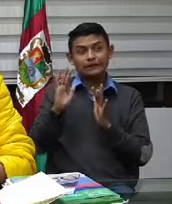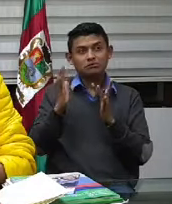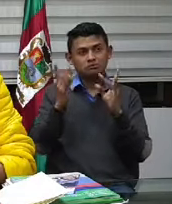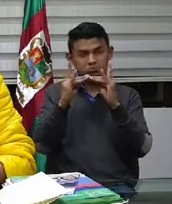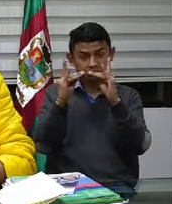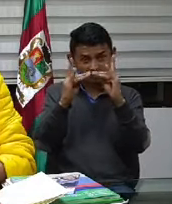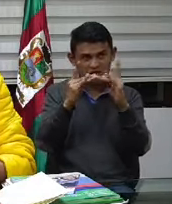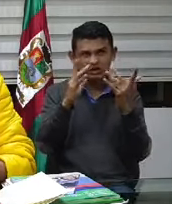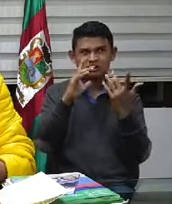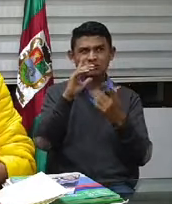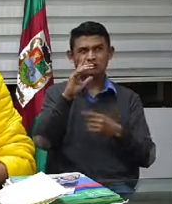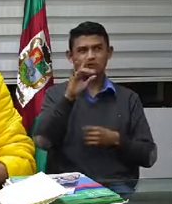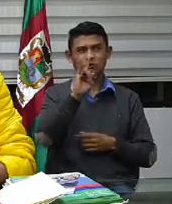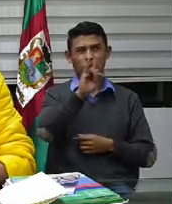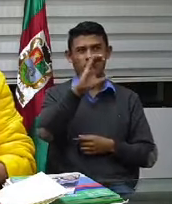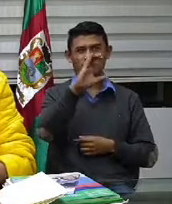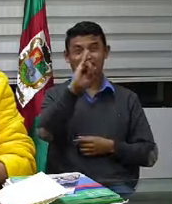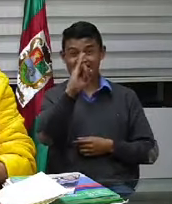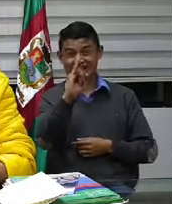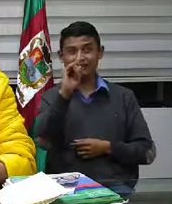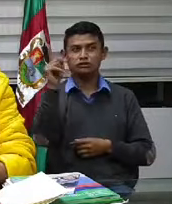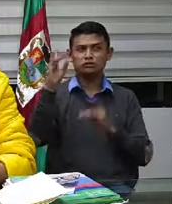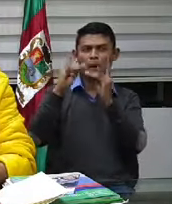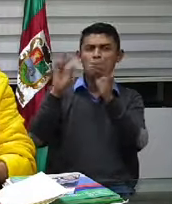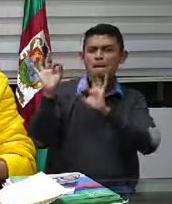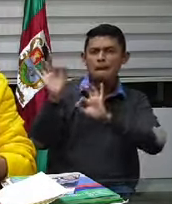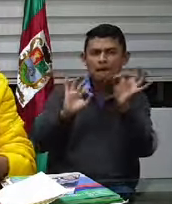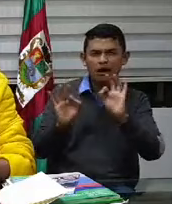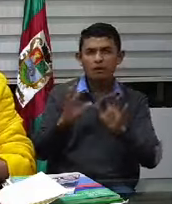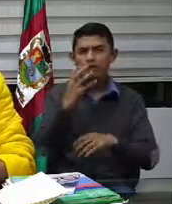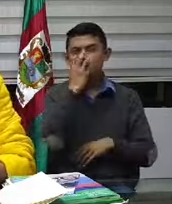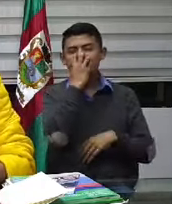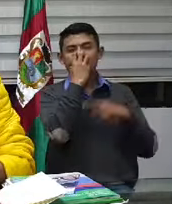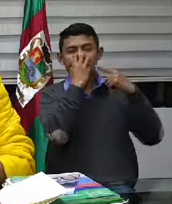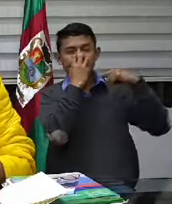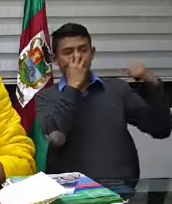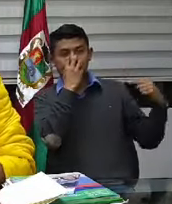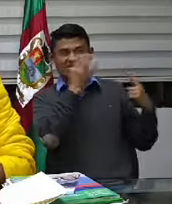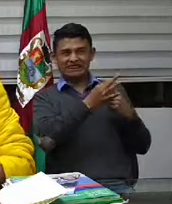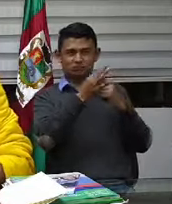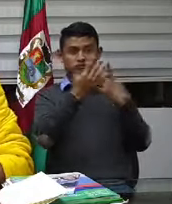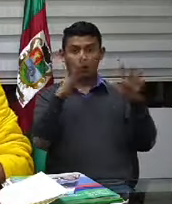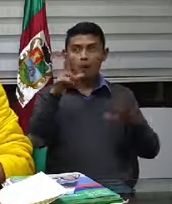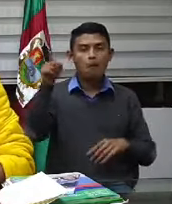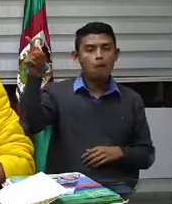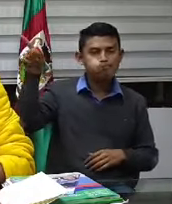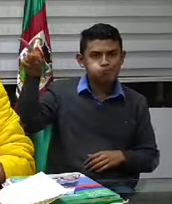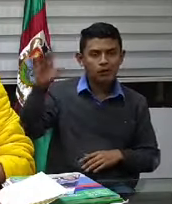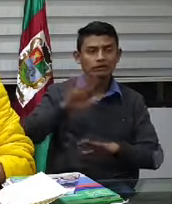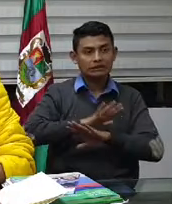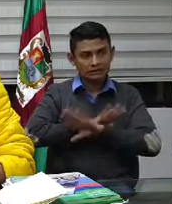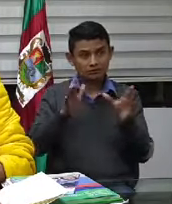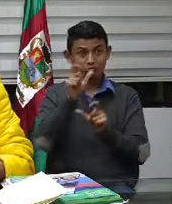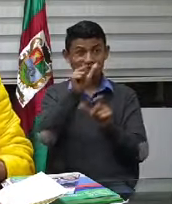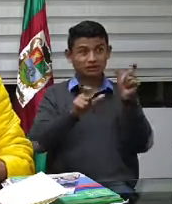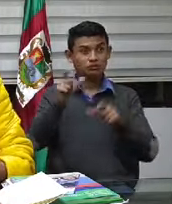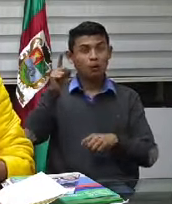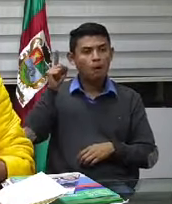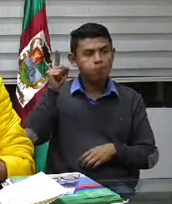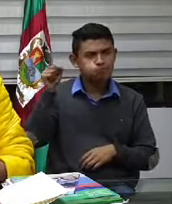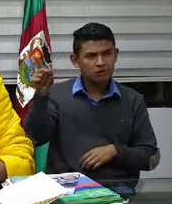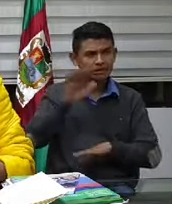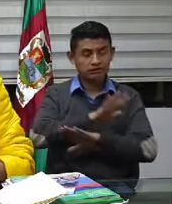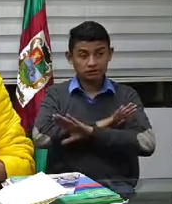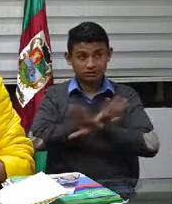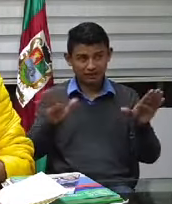intensivo disponibles tenemos ventiladores disponibles tenemos el recurso humano en salud disponible y preparado quiero pedirle